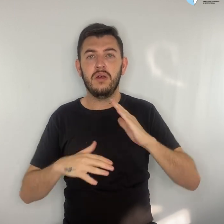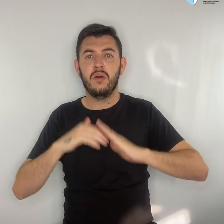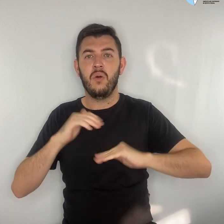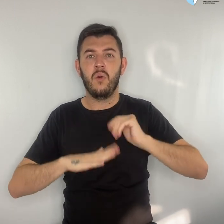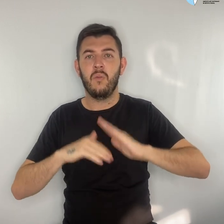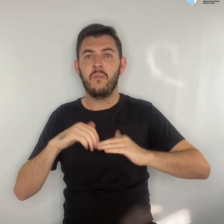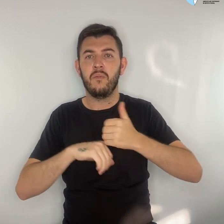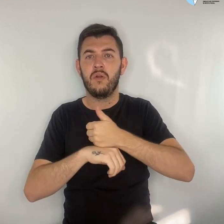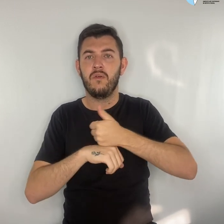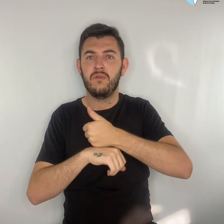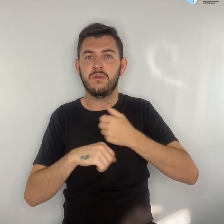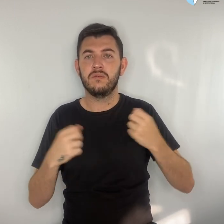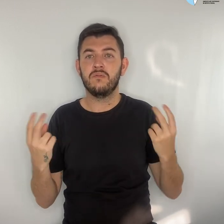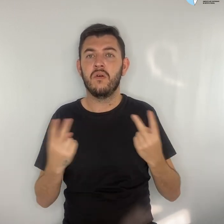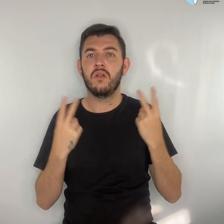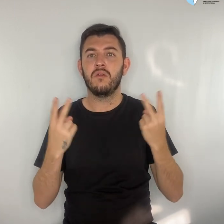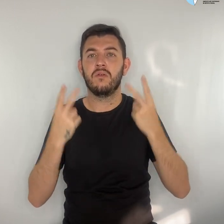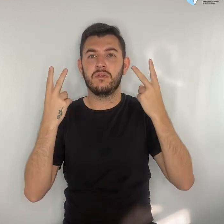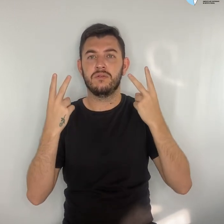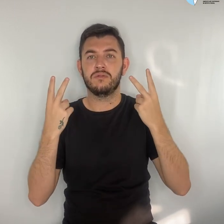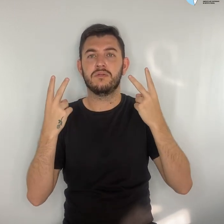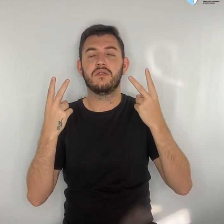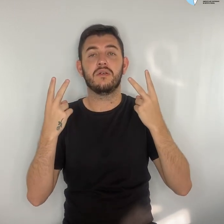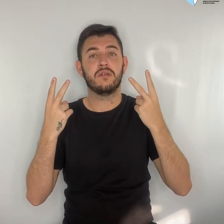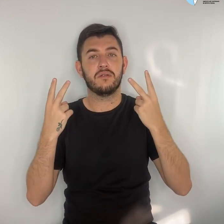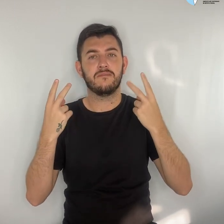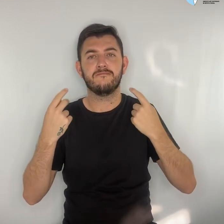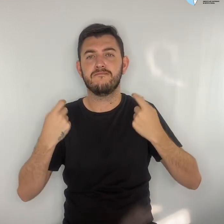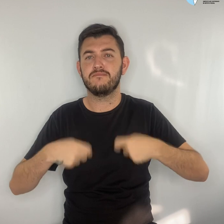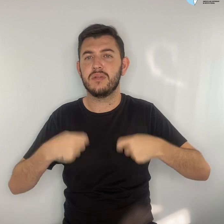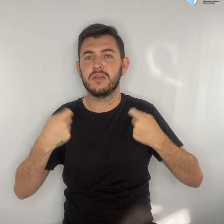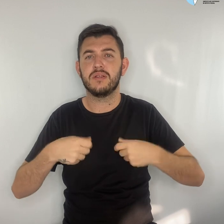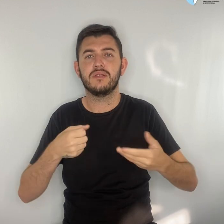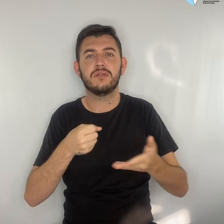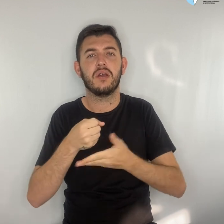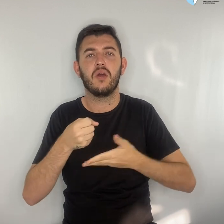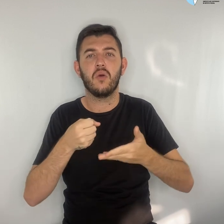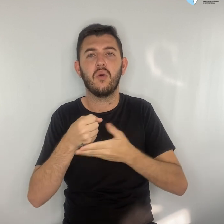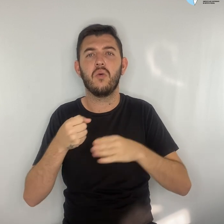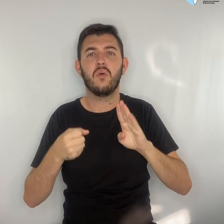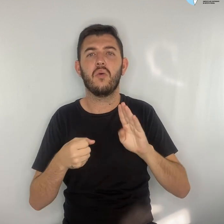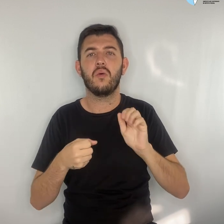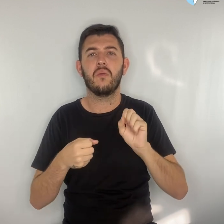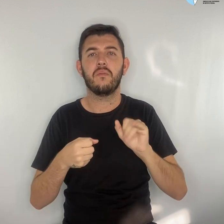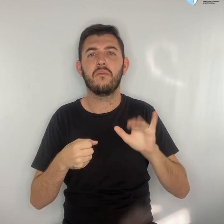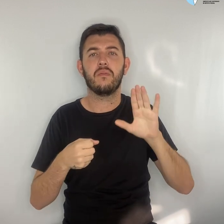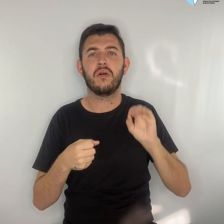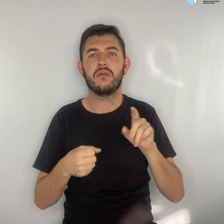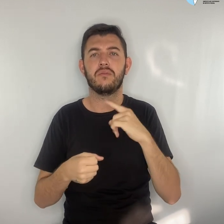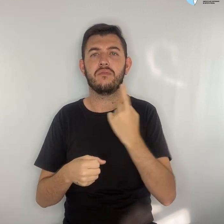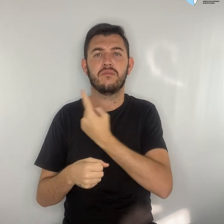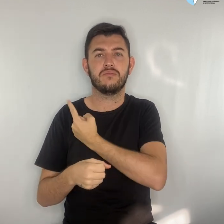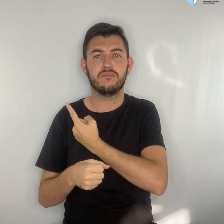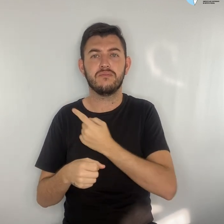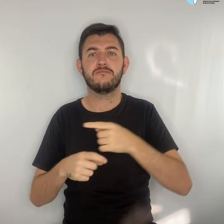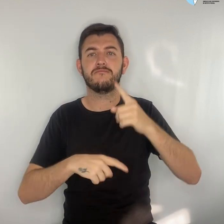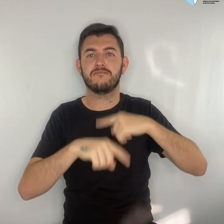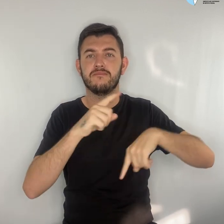valorizados deveria ser o básico para evoluirmos no sentido de uma educação de